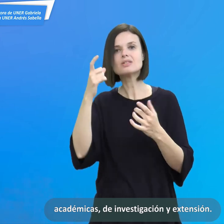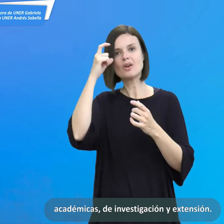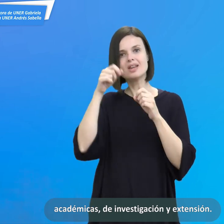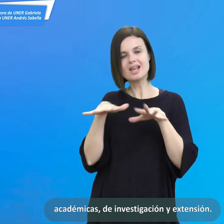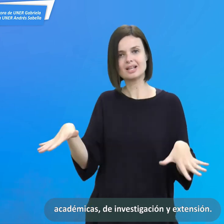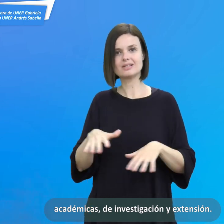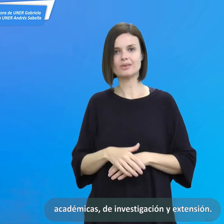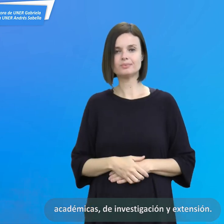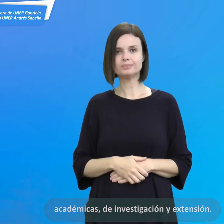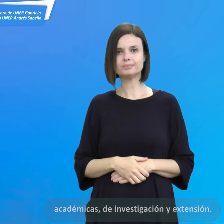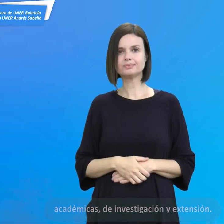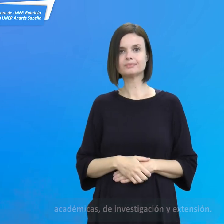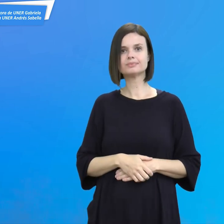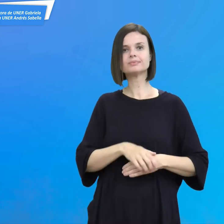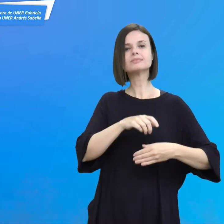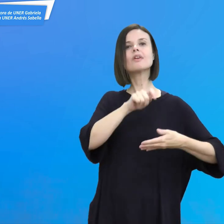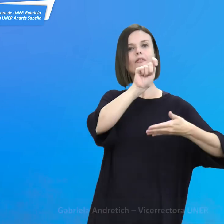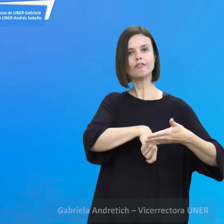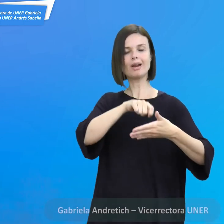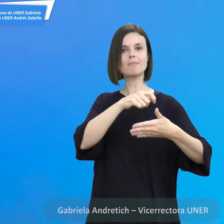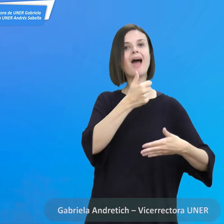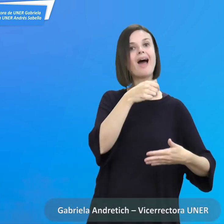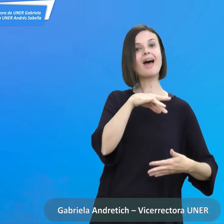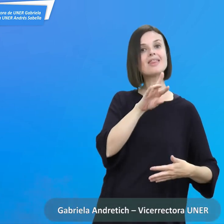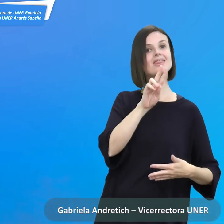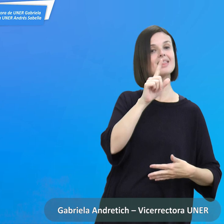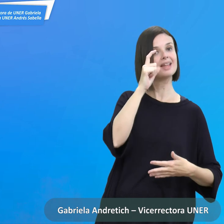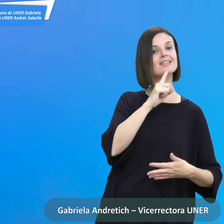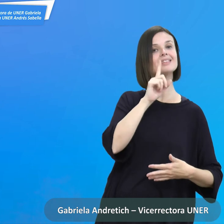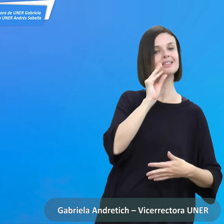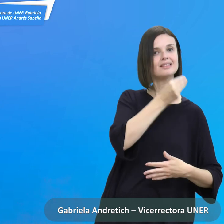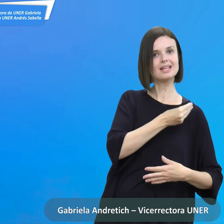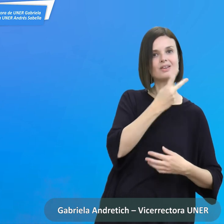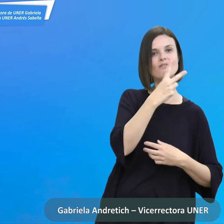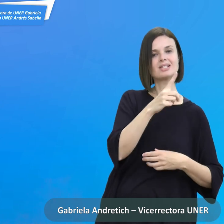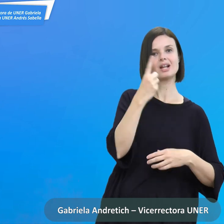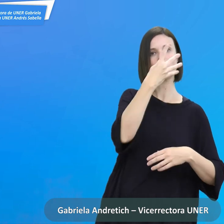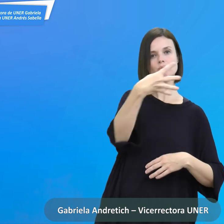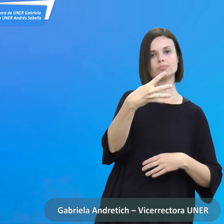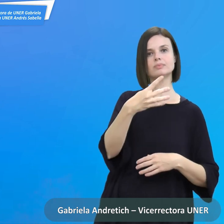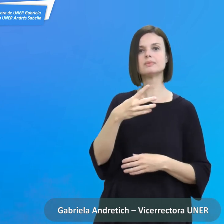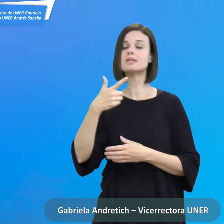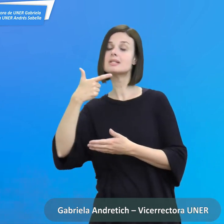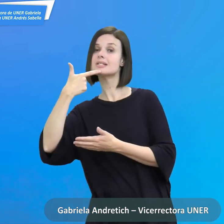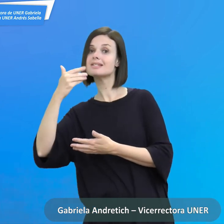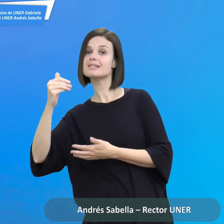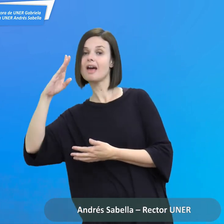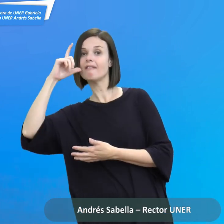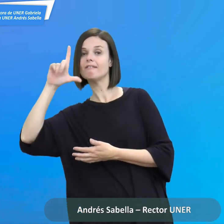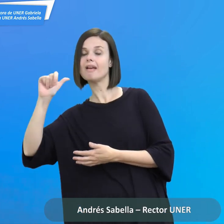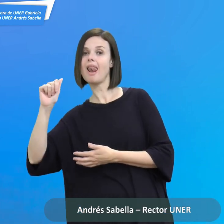de investigación y extensión. Gabriela Andretich vice-rectora